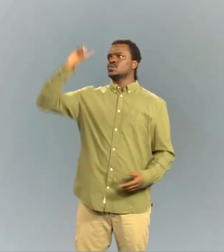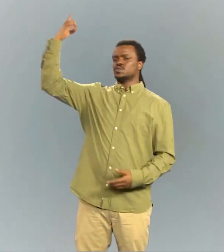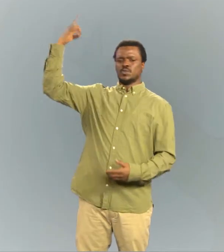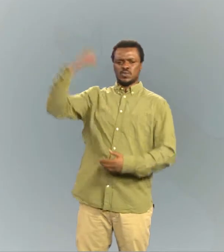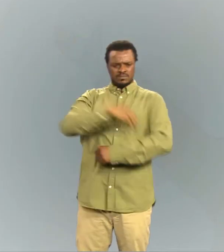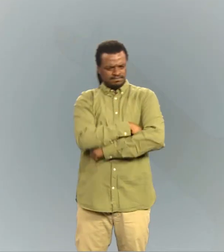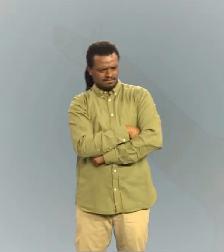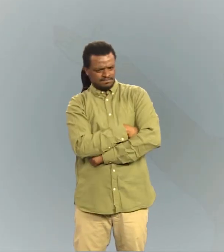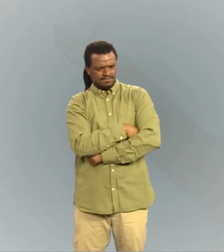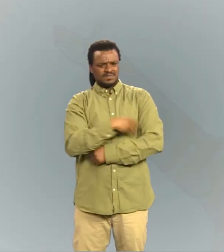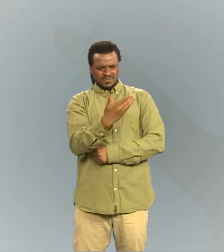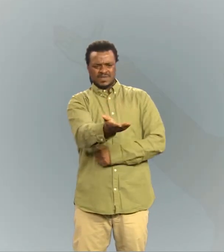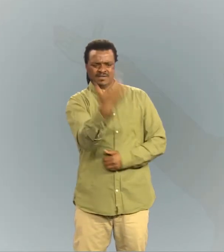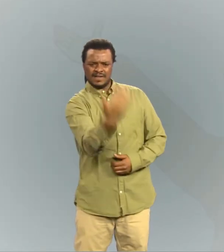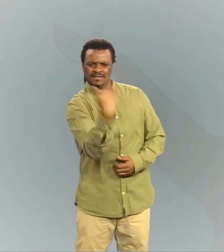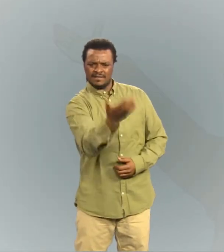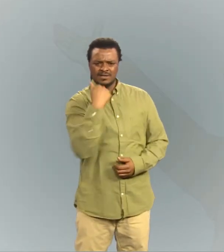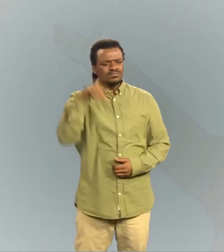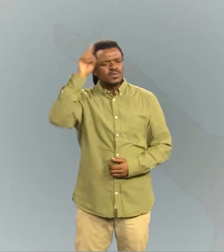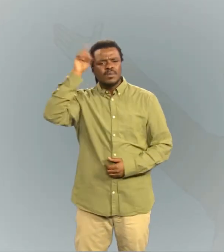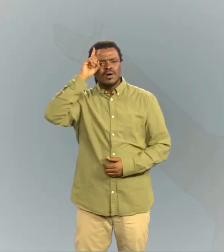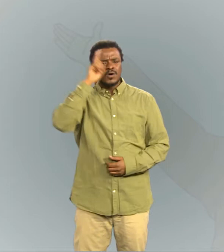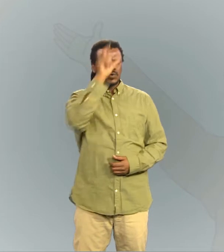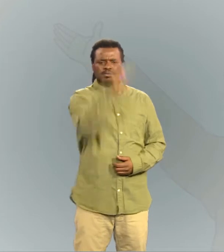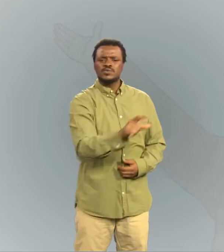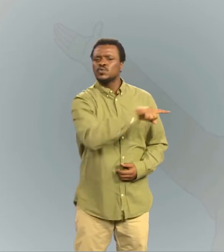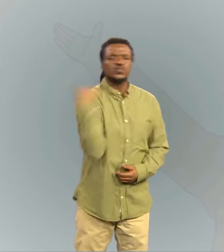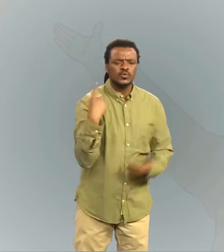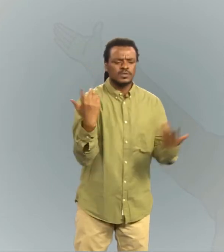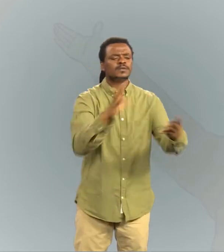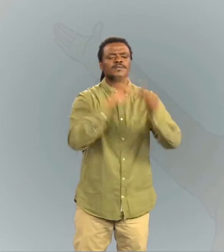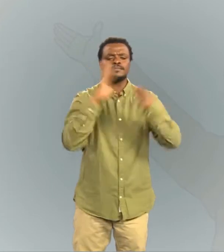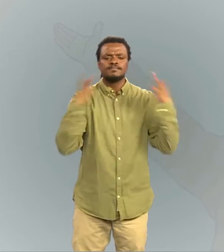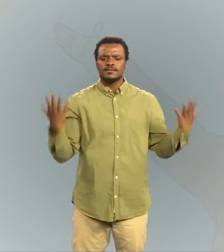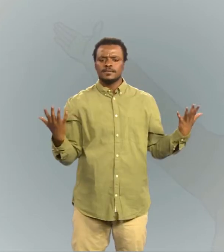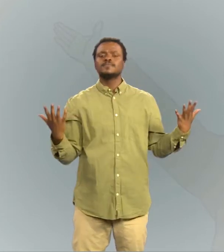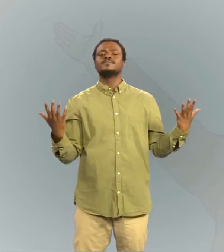je lui demanderai compte de cette vie. « À chacun, je demanderai compte de la vie d'un être humain.